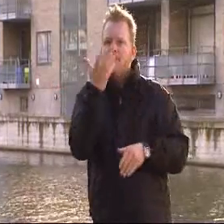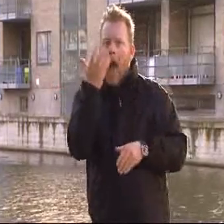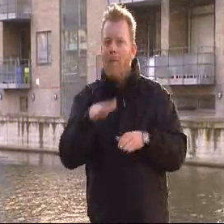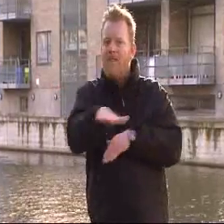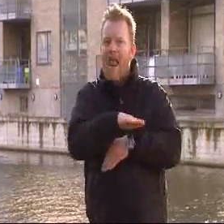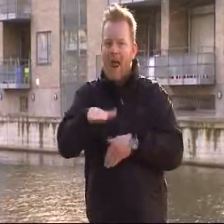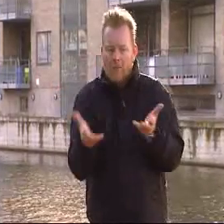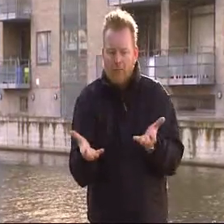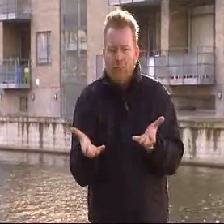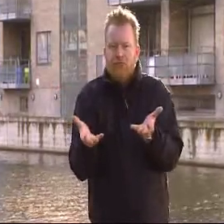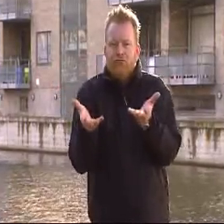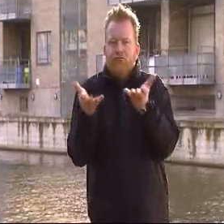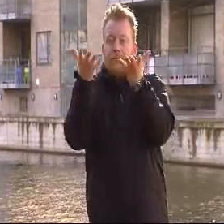temperaturen ved kysten vil være lavere.